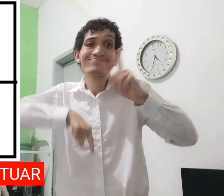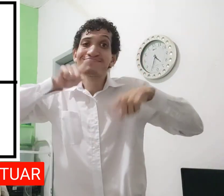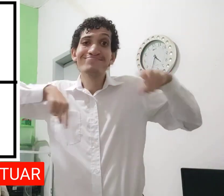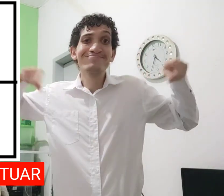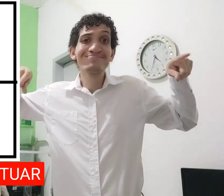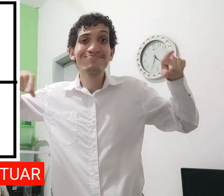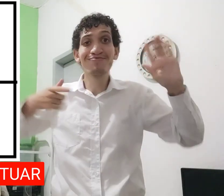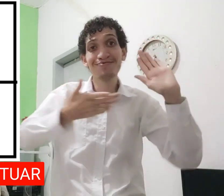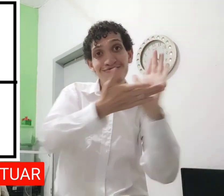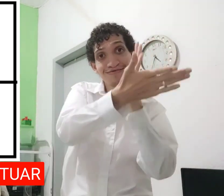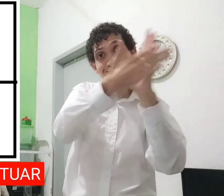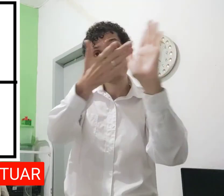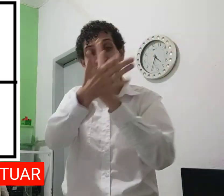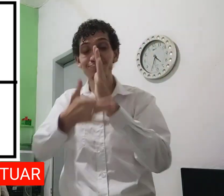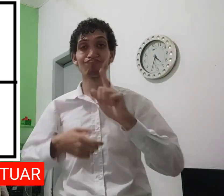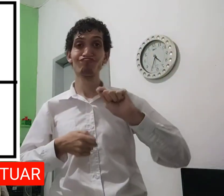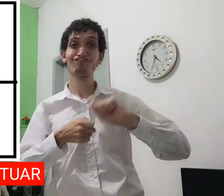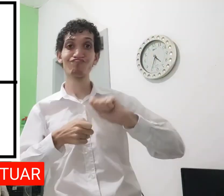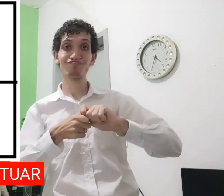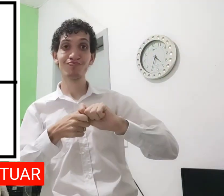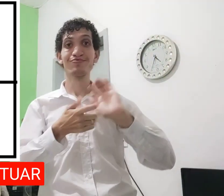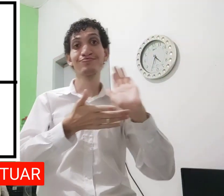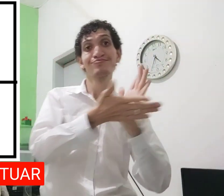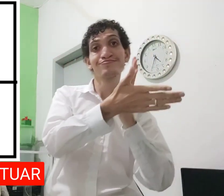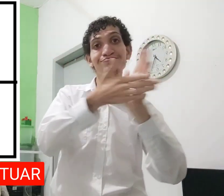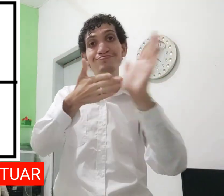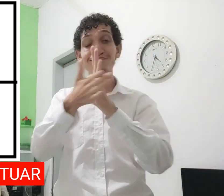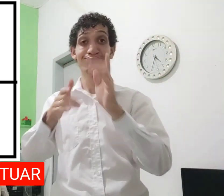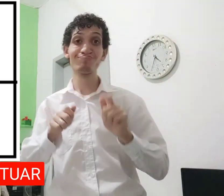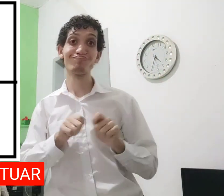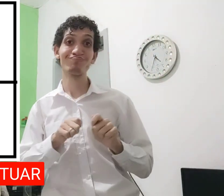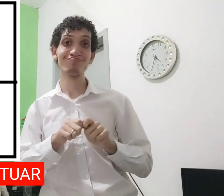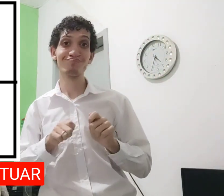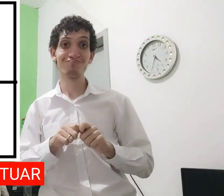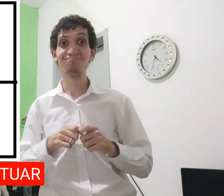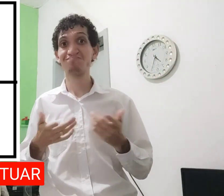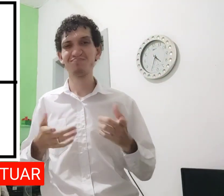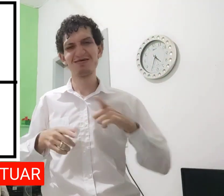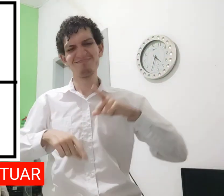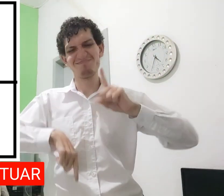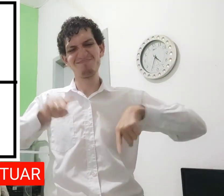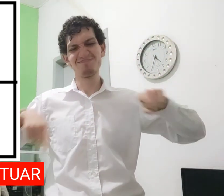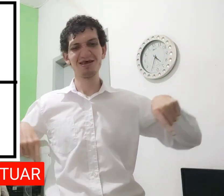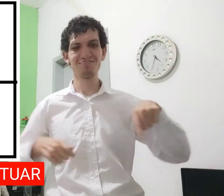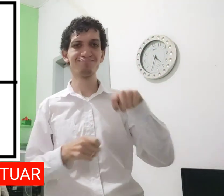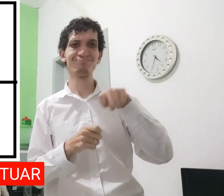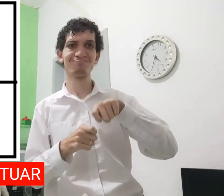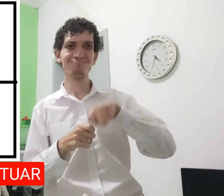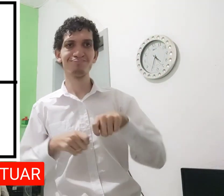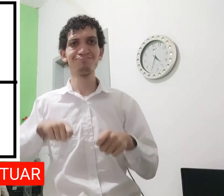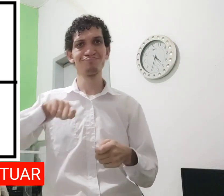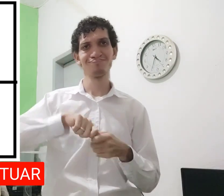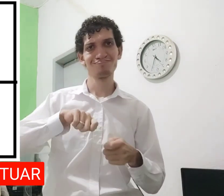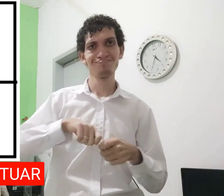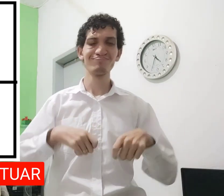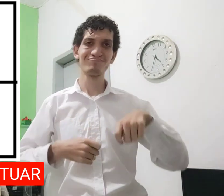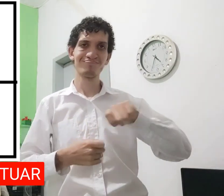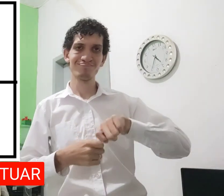sinal? Não, é só variação, aí alguns esse fazer e alguns esse fazer. Aí tem outras variações, fazer,